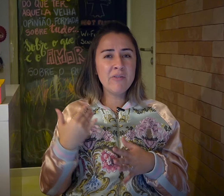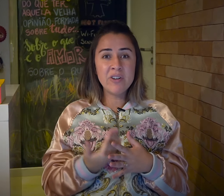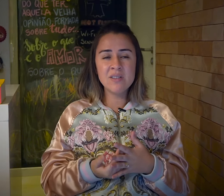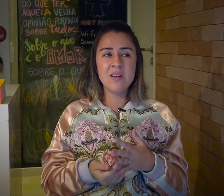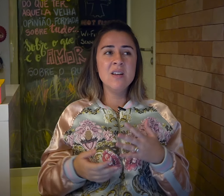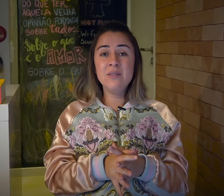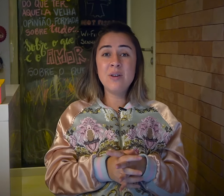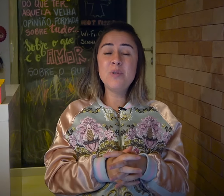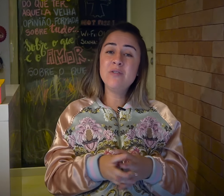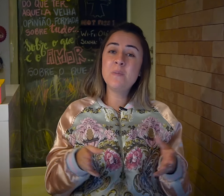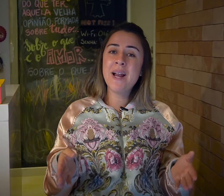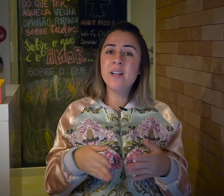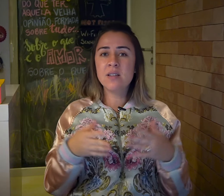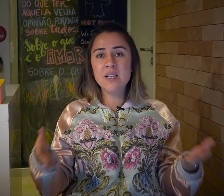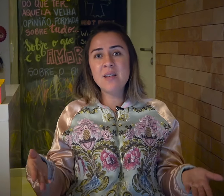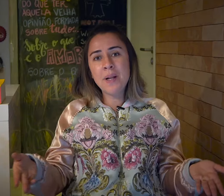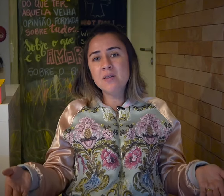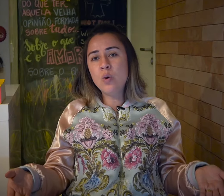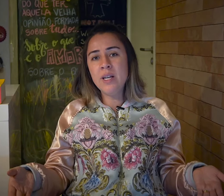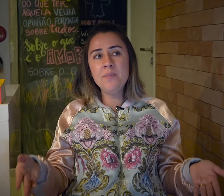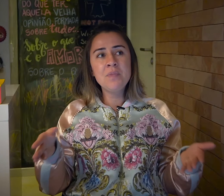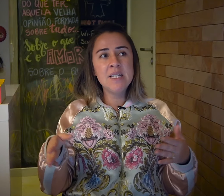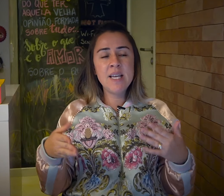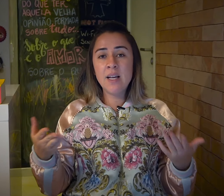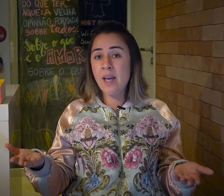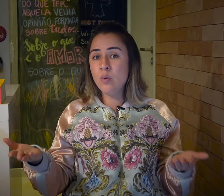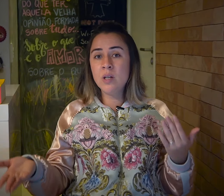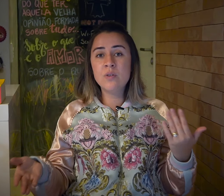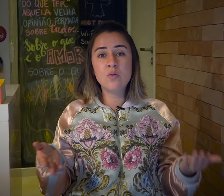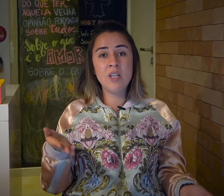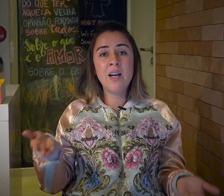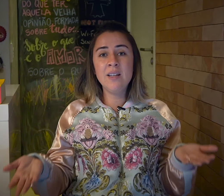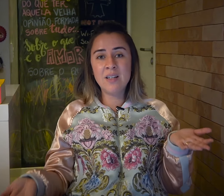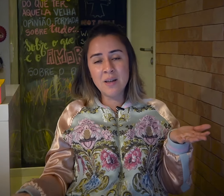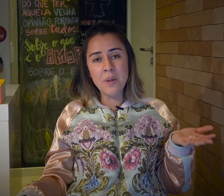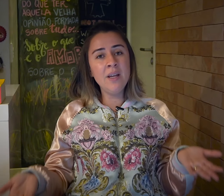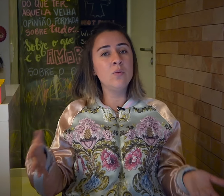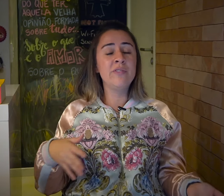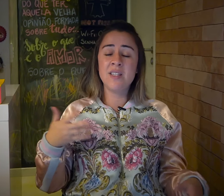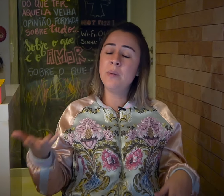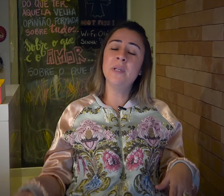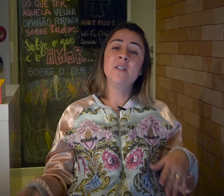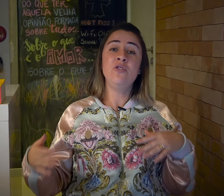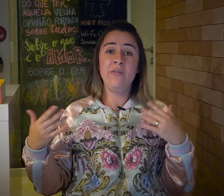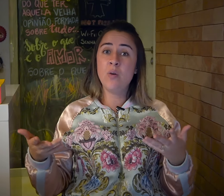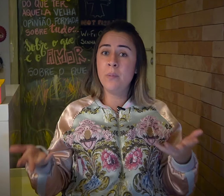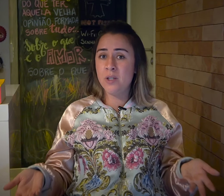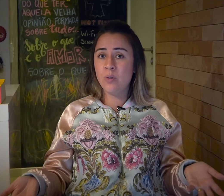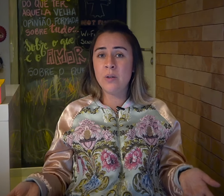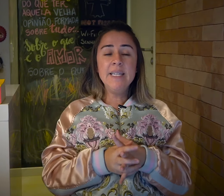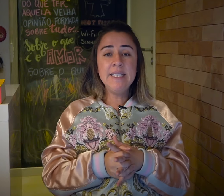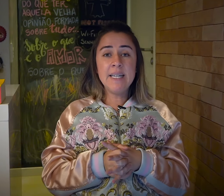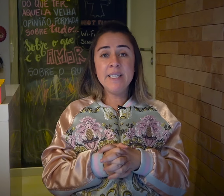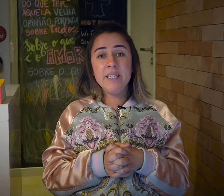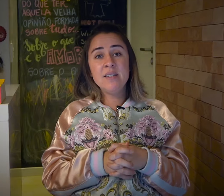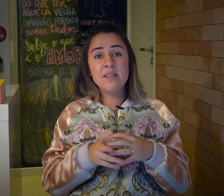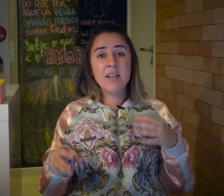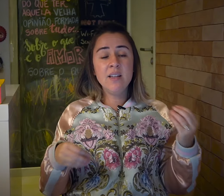infância. Não é possível esperar a criança crescer para ela escolher se ela quer ou não se sujeitar àquele tratamento, fazer o implante, ver com o implante ou não. E aí, existem ali